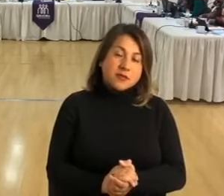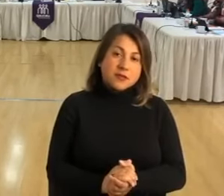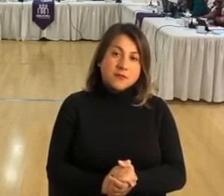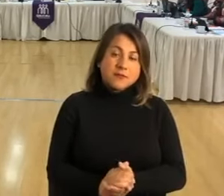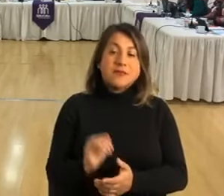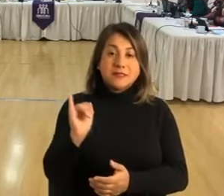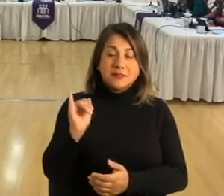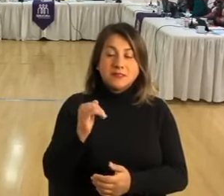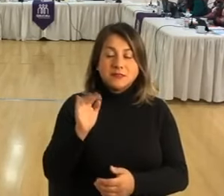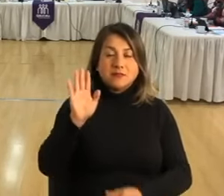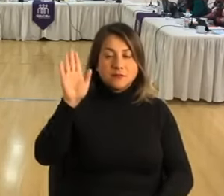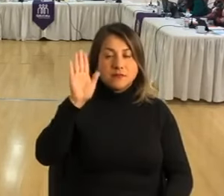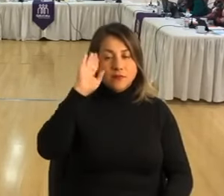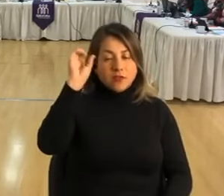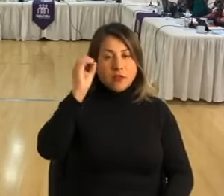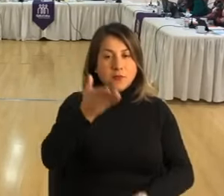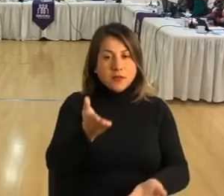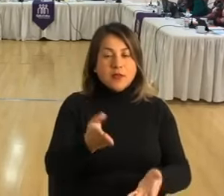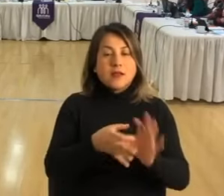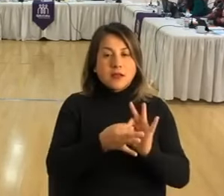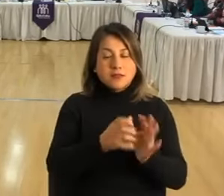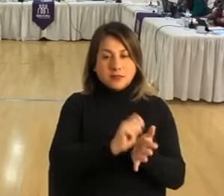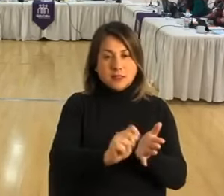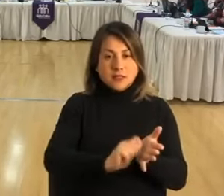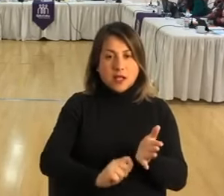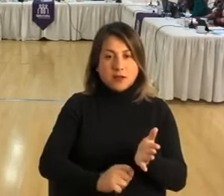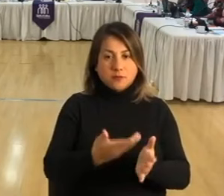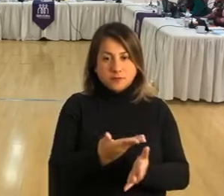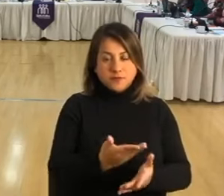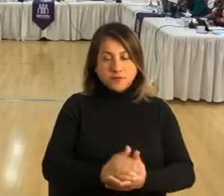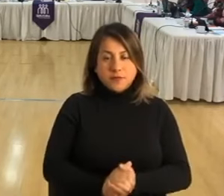Sí, gracias, secretario.